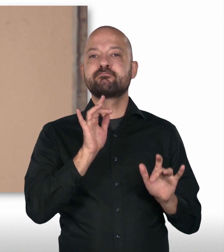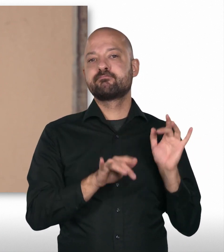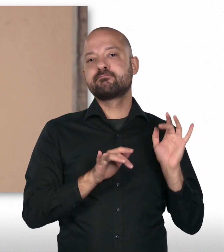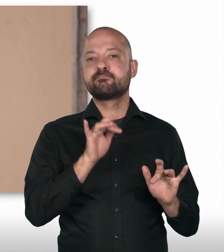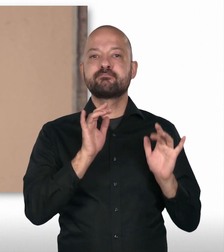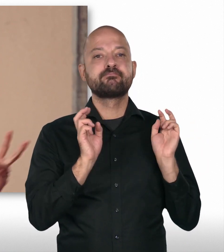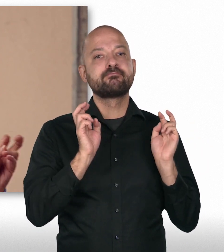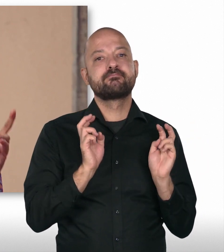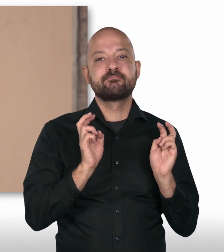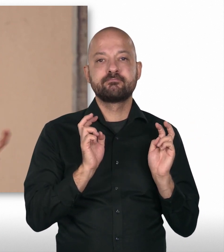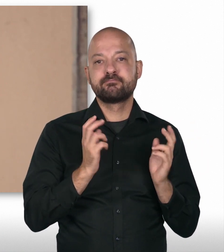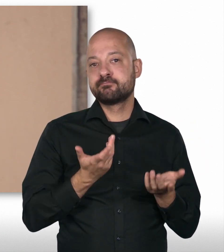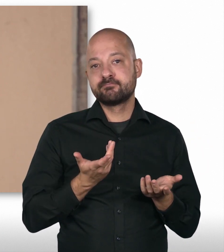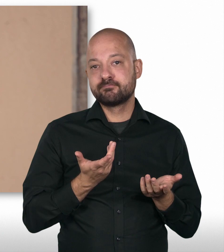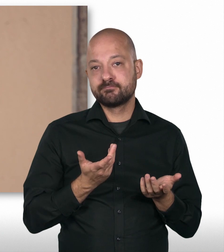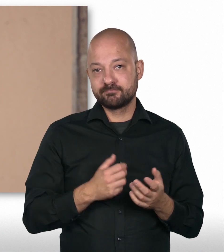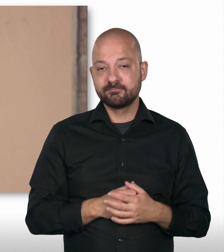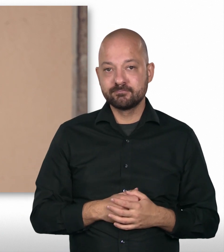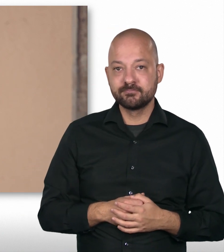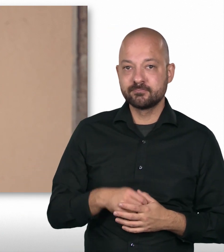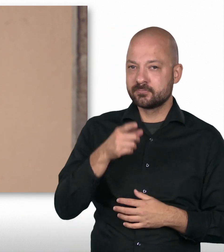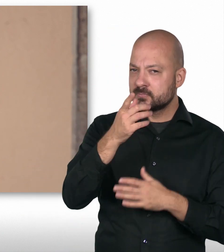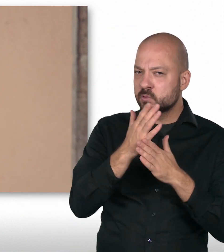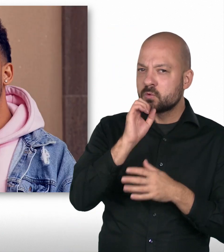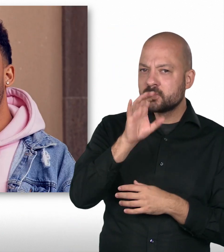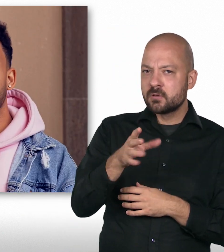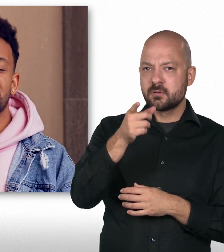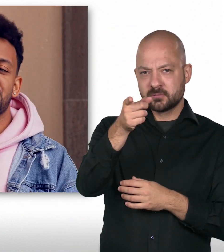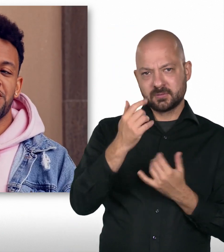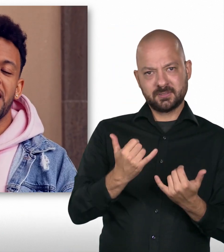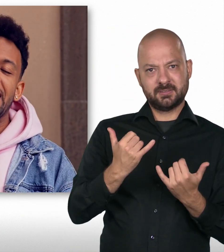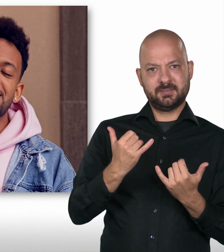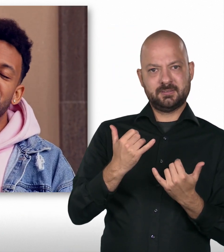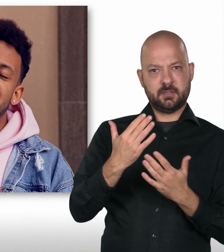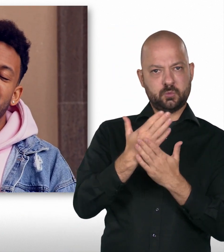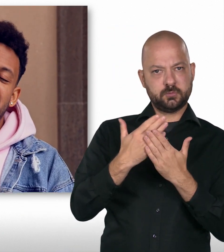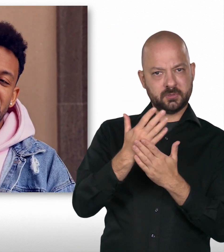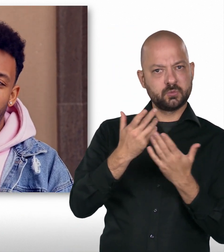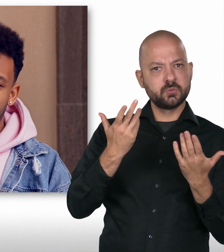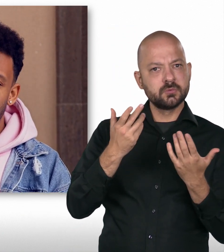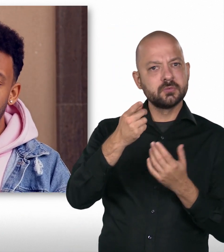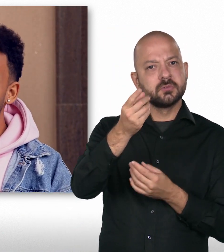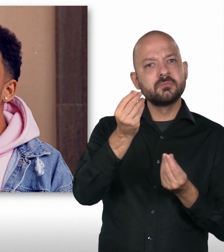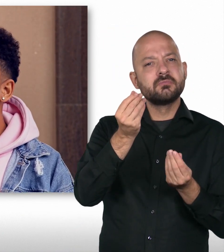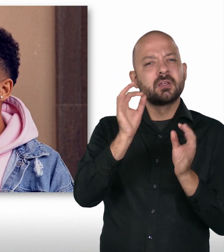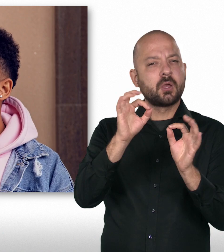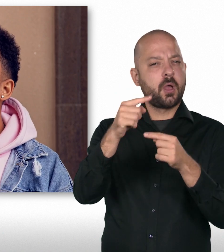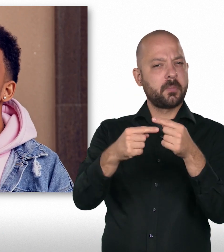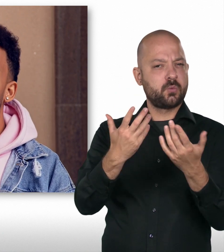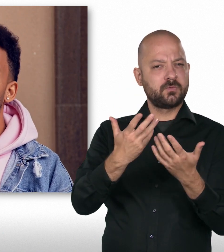wenn es nur in Anführungsstrichen eine Schreibtisch-Tätigkeit ist. Du hast schon verraten, dass du jetzt im Moment in der Ausbildung bist. Wie genau läuft die ab